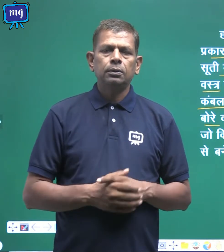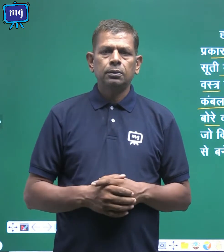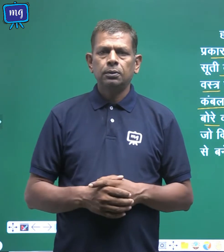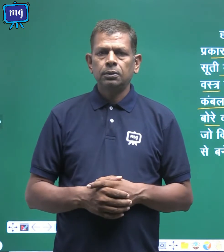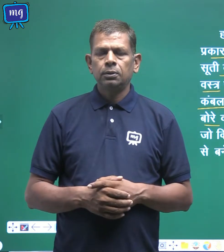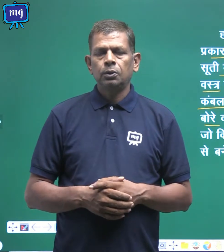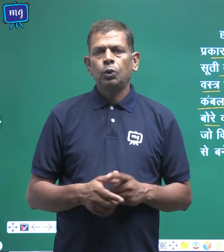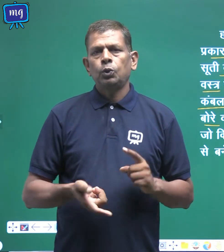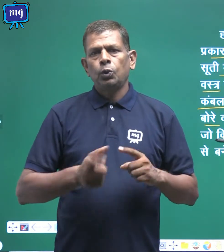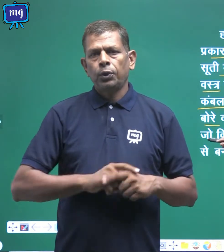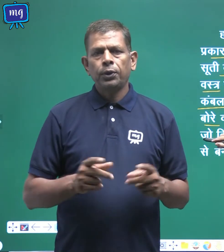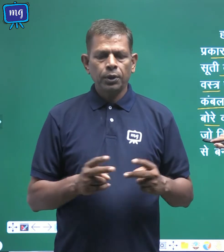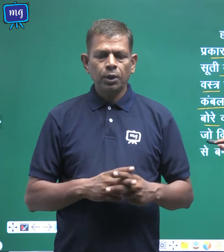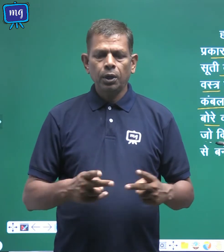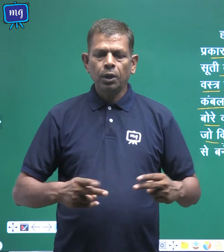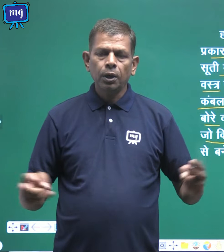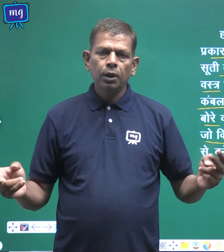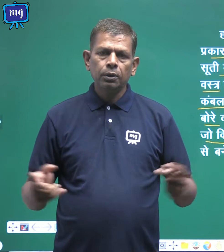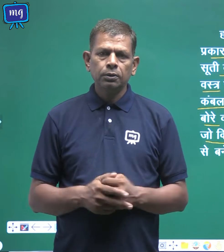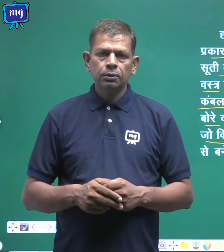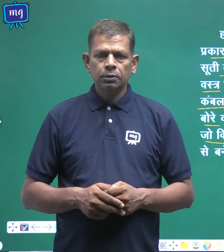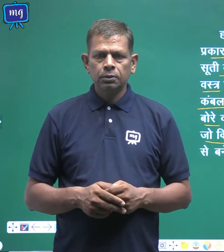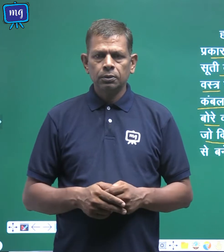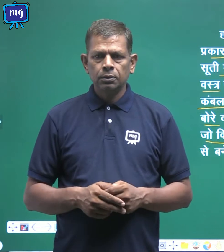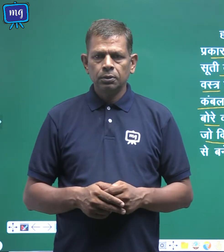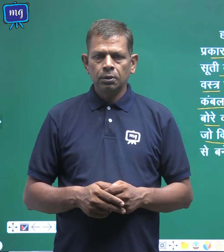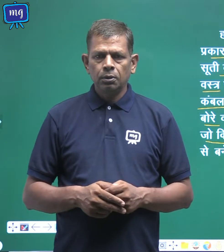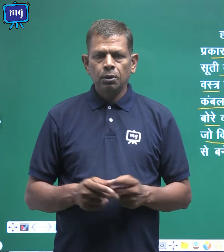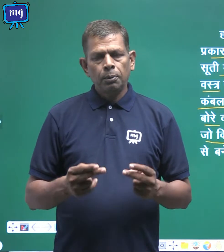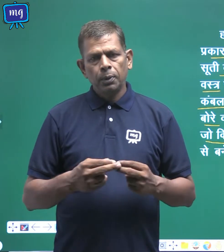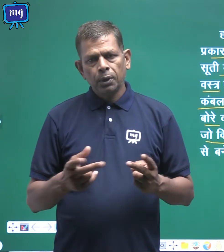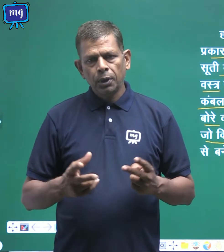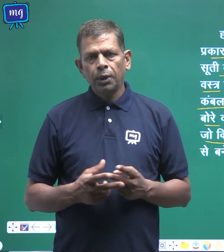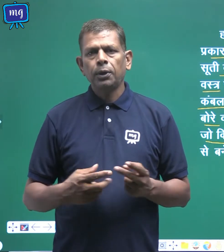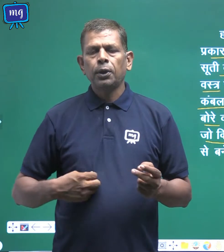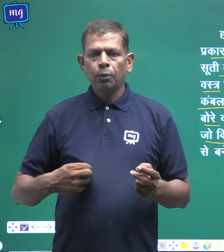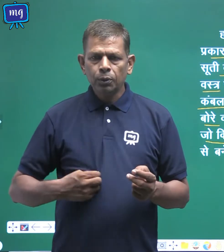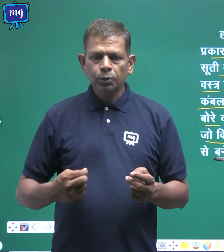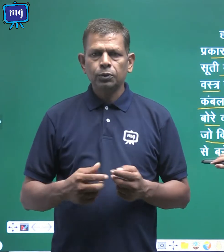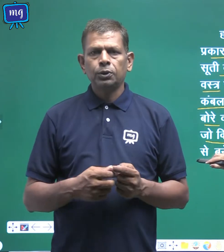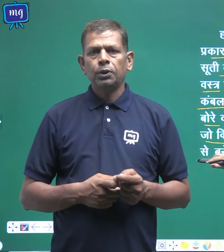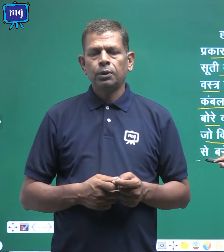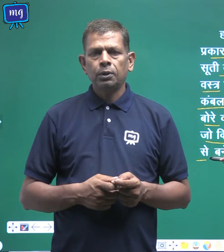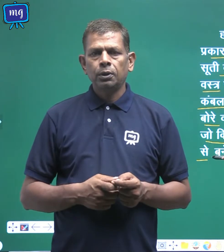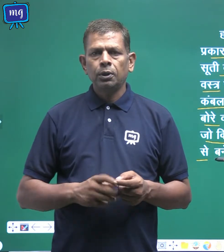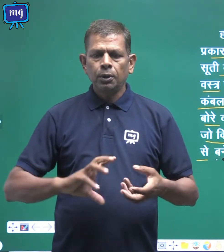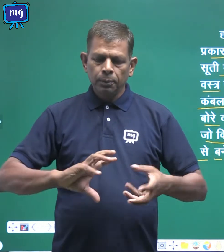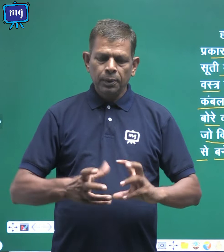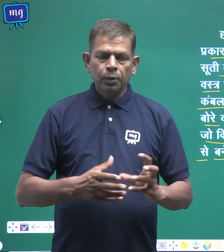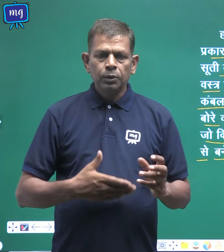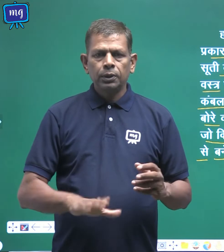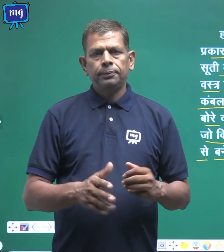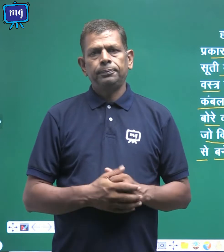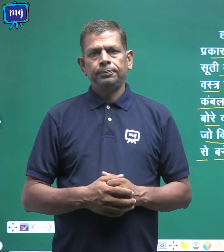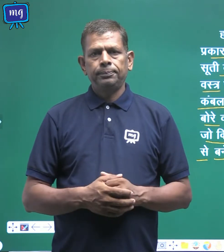जो की अलग-अलग प्रकार के वस्त्रों से बने होते